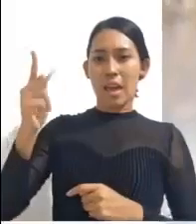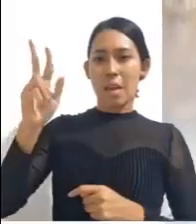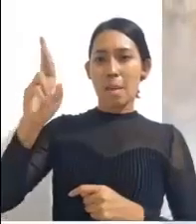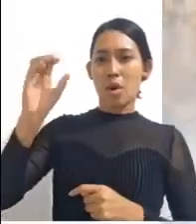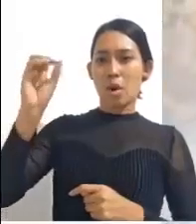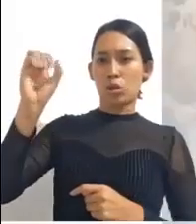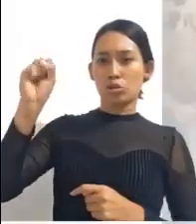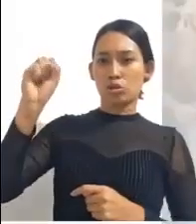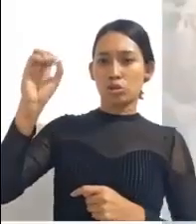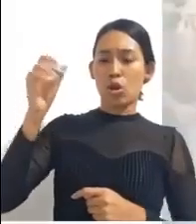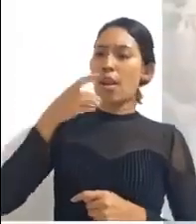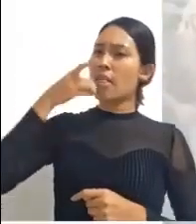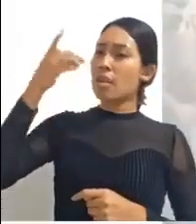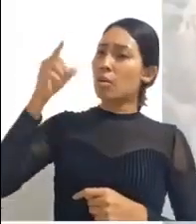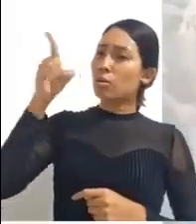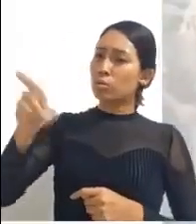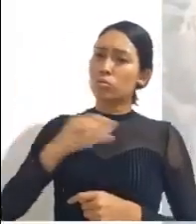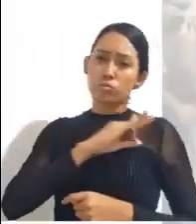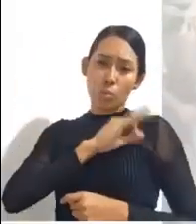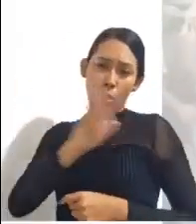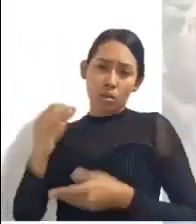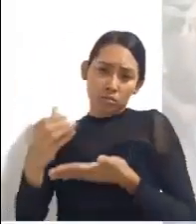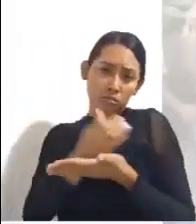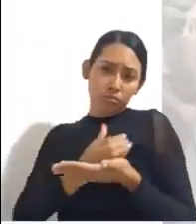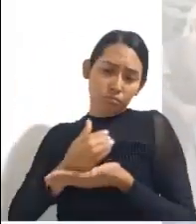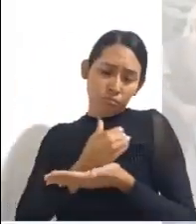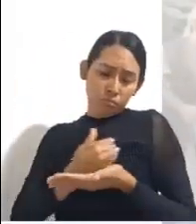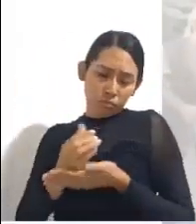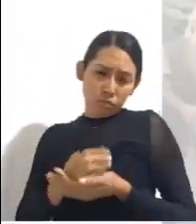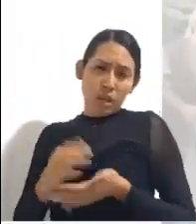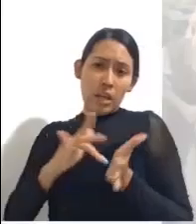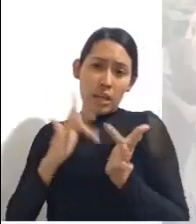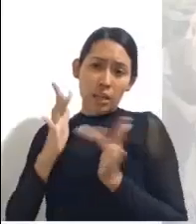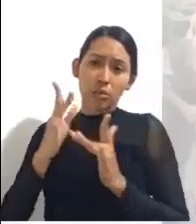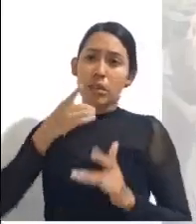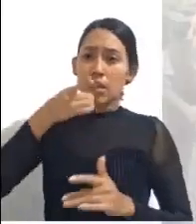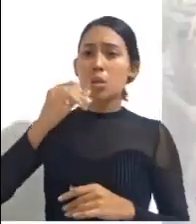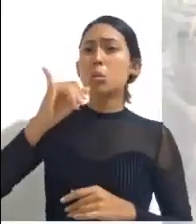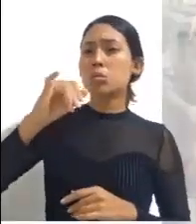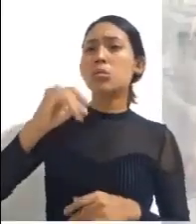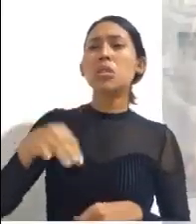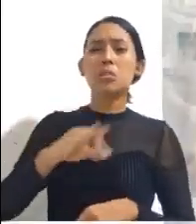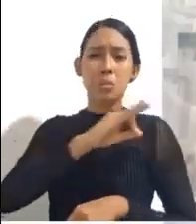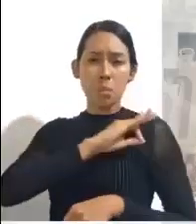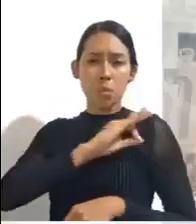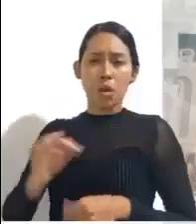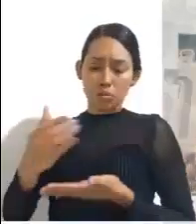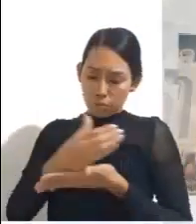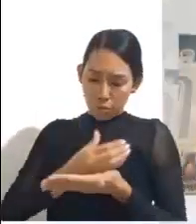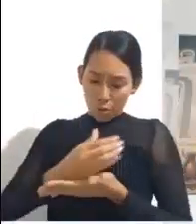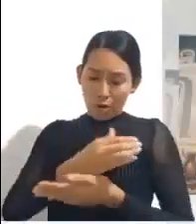Señor, si quieres, puedes curarme. Jesús extendió la mano y lo tocó, diciéndole,